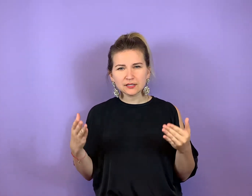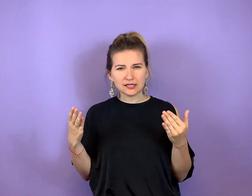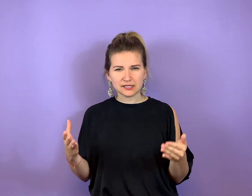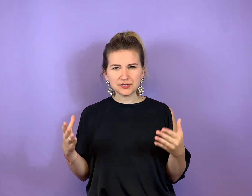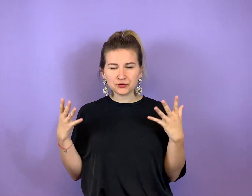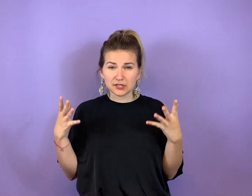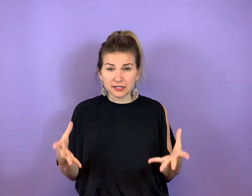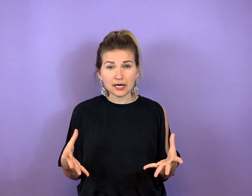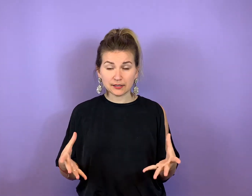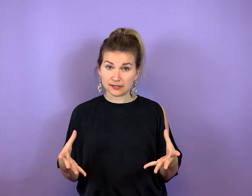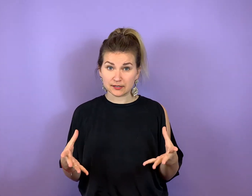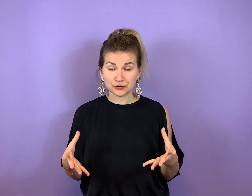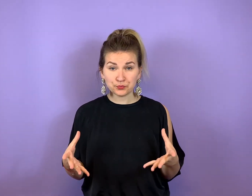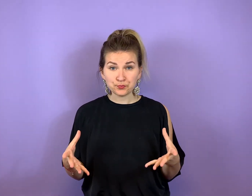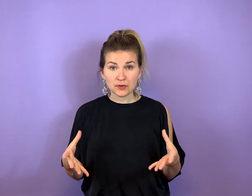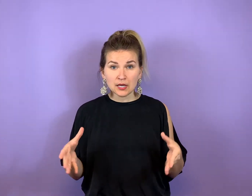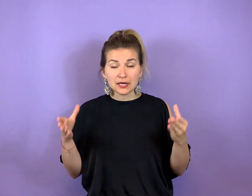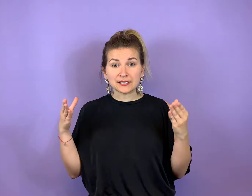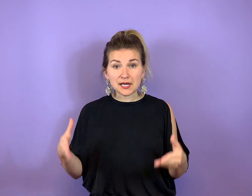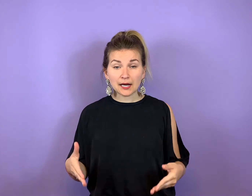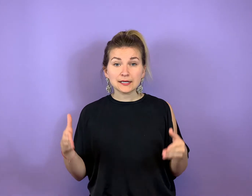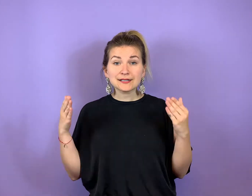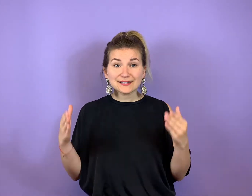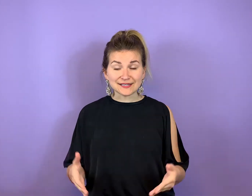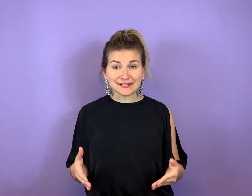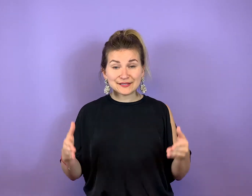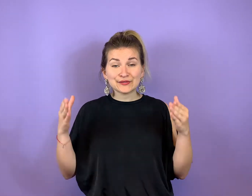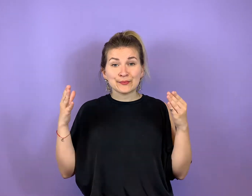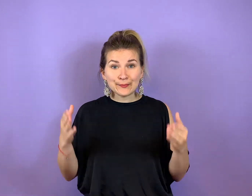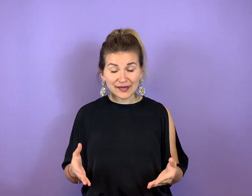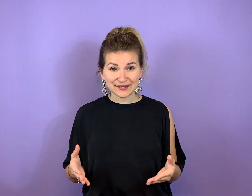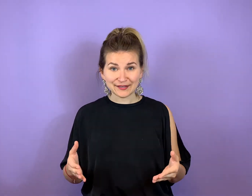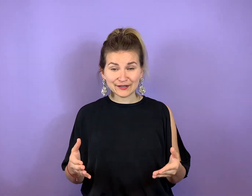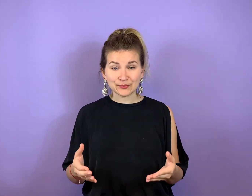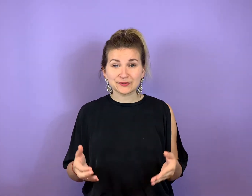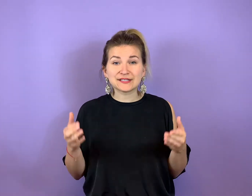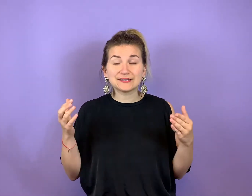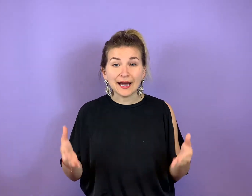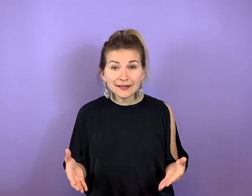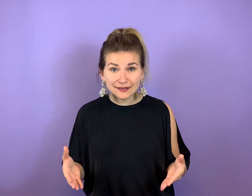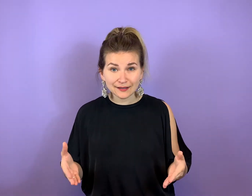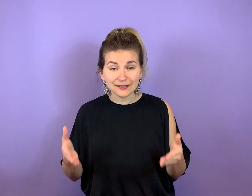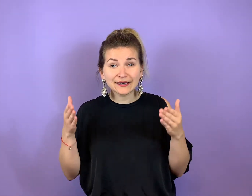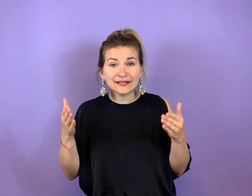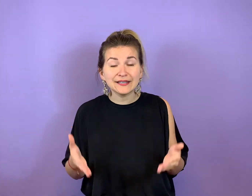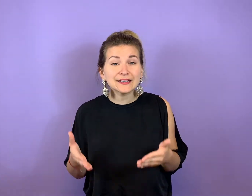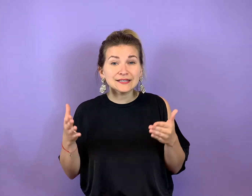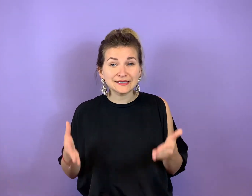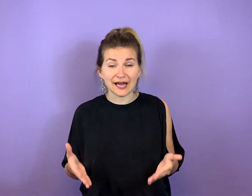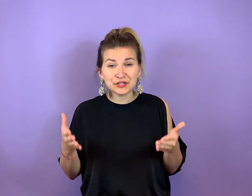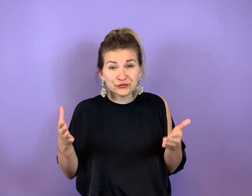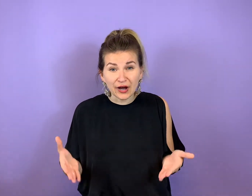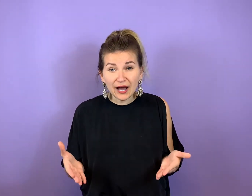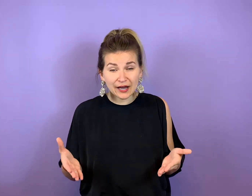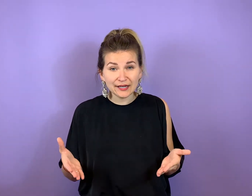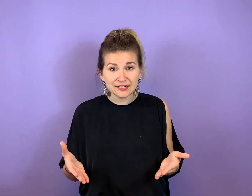tatsächlich unsere Gedanken sind. Und Gedanken sind mächtig. Und Gedanken kreieren deine Wahrheit,